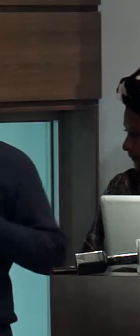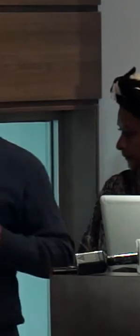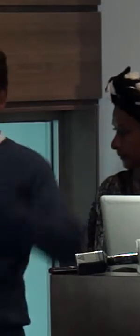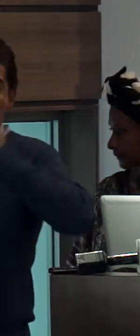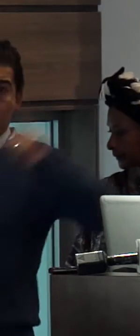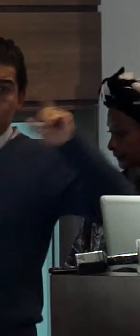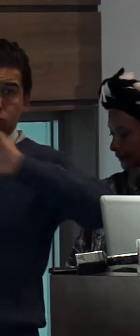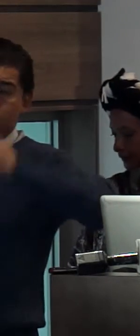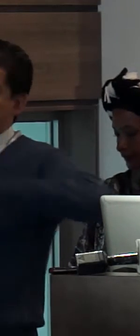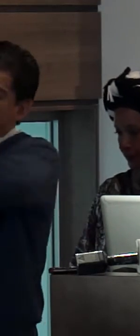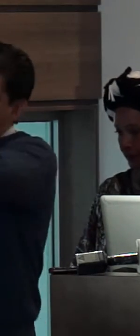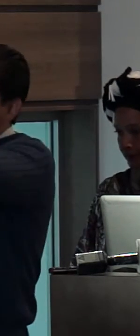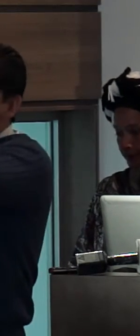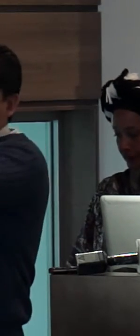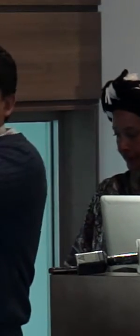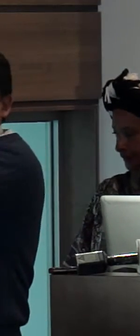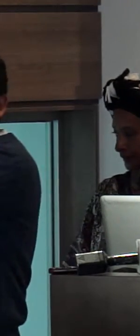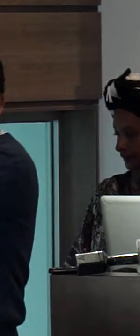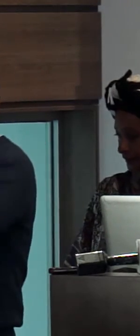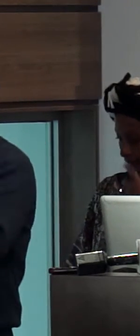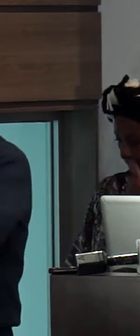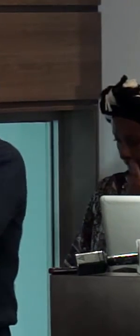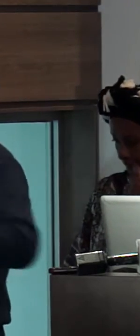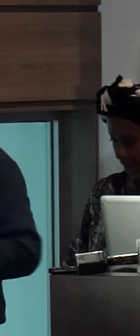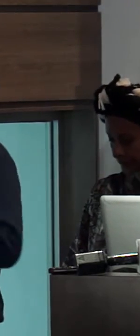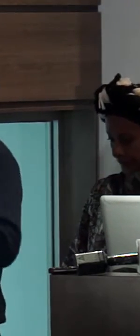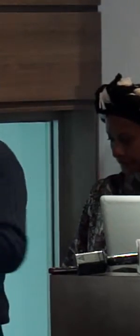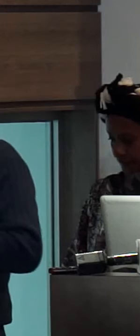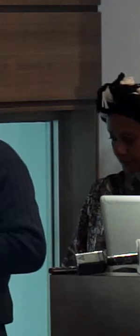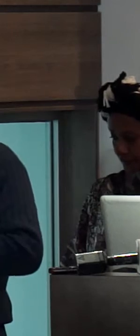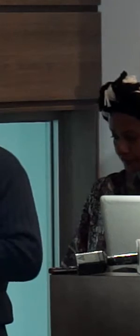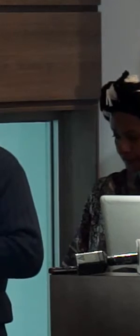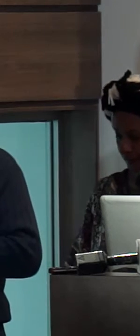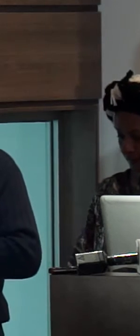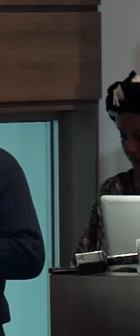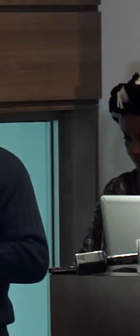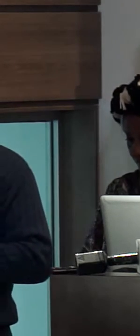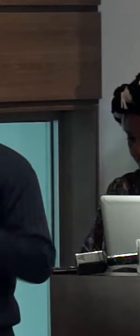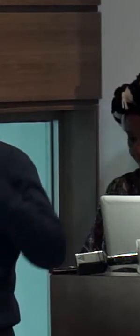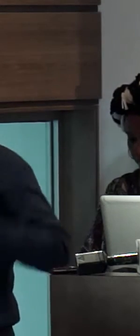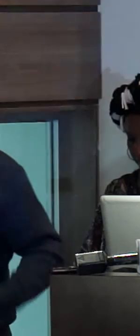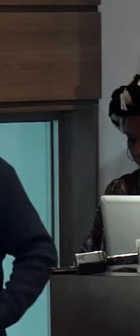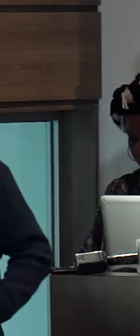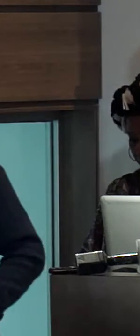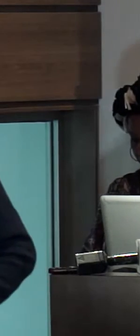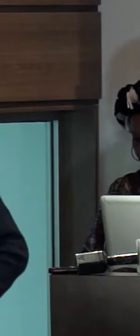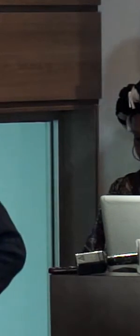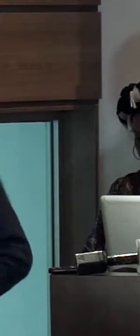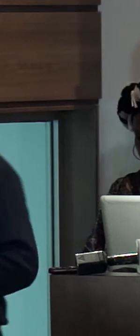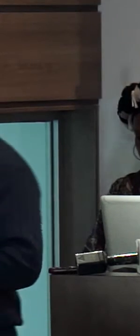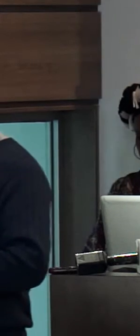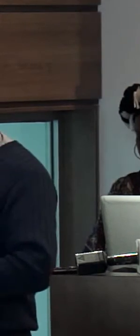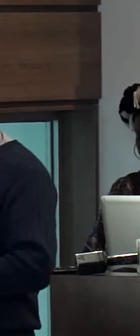los conceptos de libertad los derechos humanos no solamente velan por la